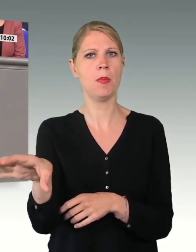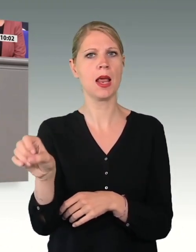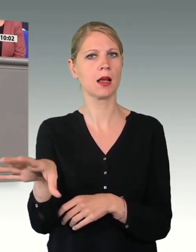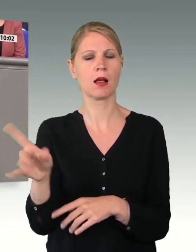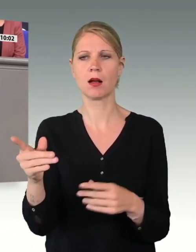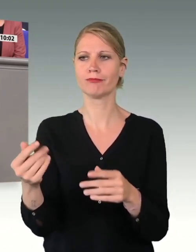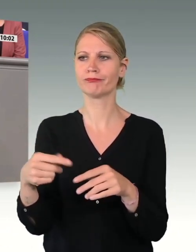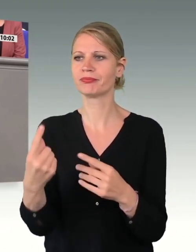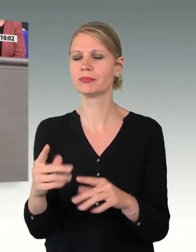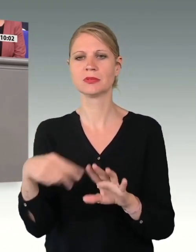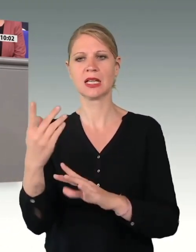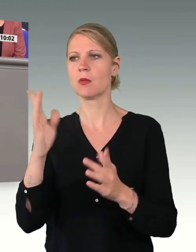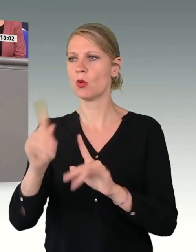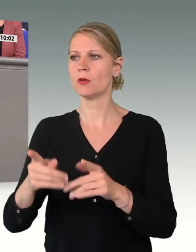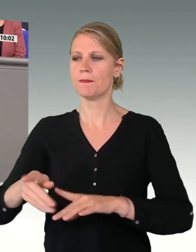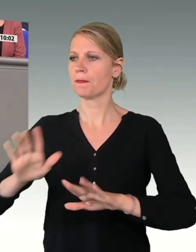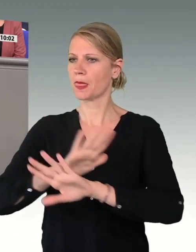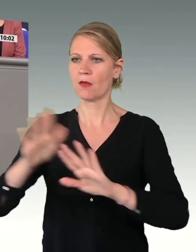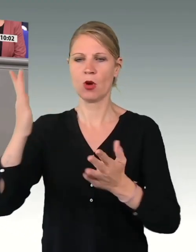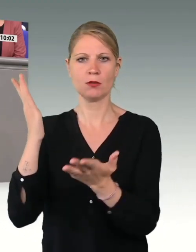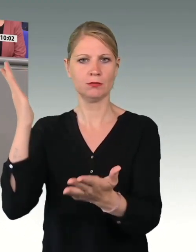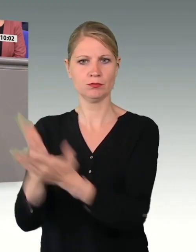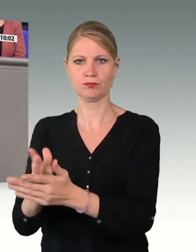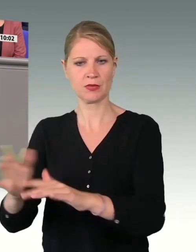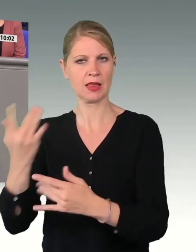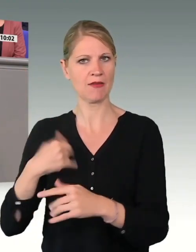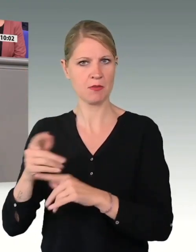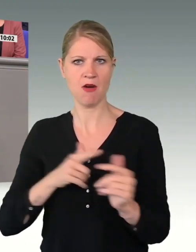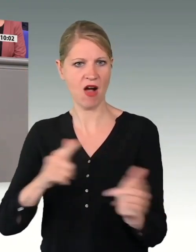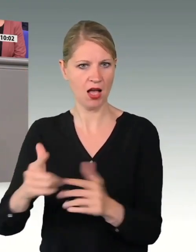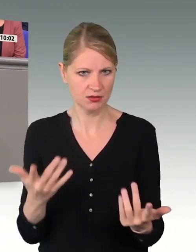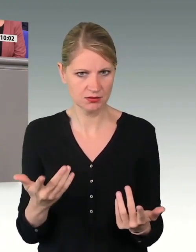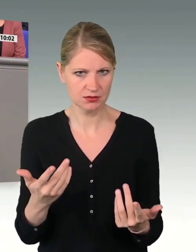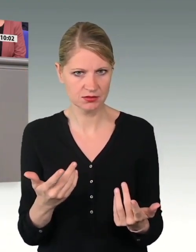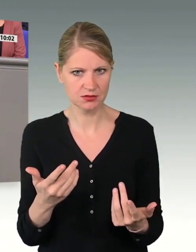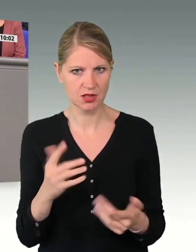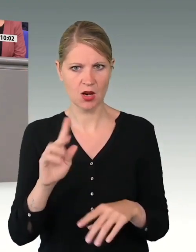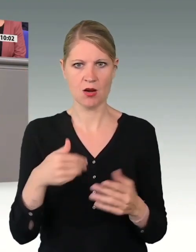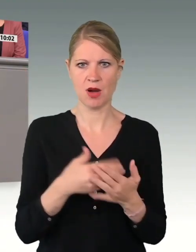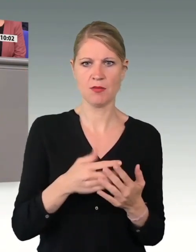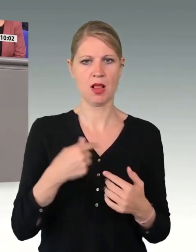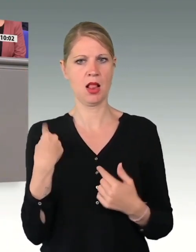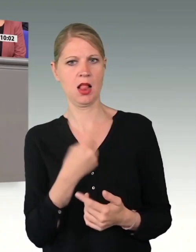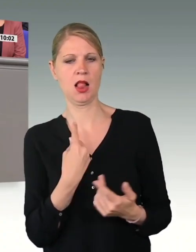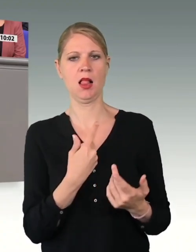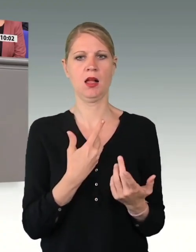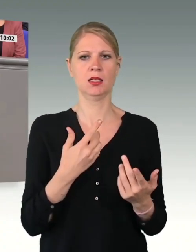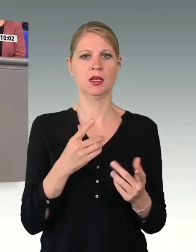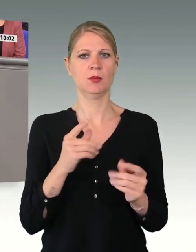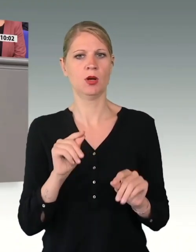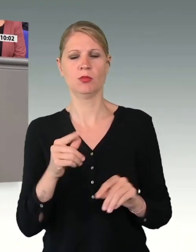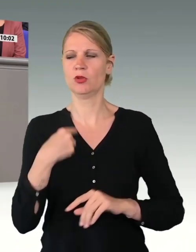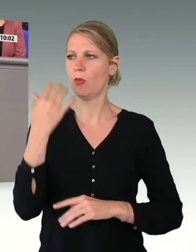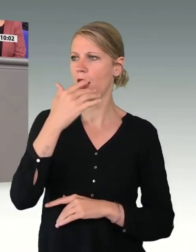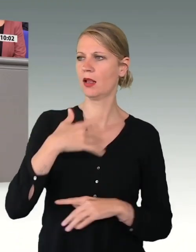Führungsversagen und Verletzungen der freiheitlich-demokratischen Grundordnung lesen und Aufklärung und harte Maßnahmen fordern, ohne dass wir uns fragen, was die